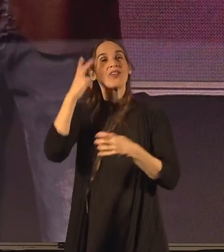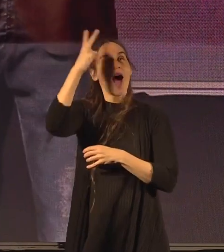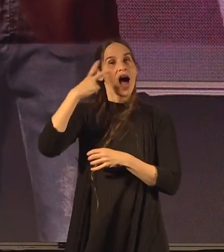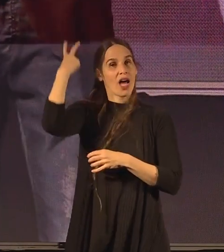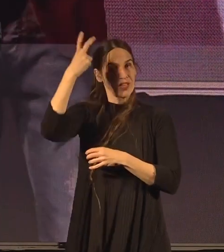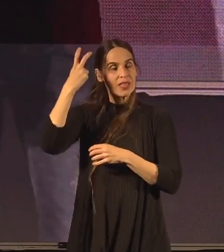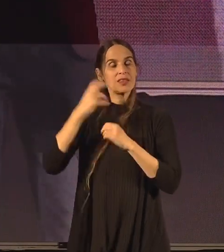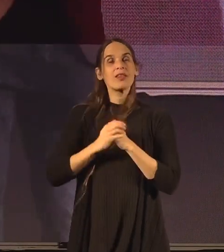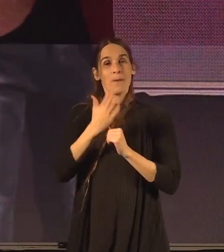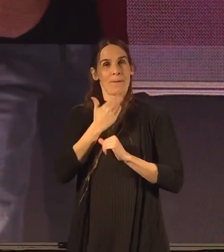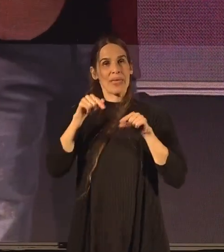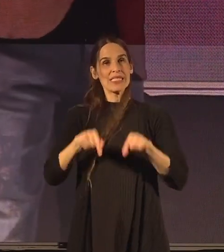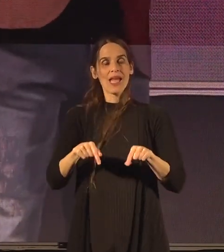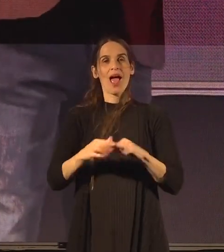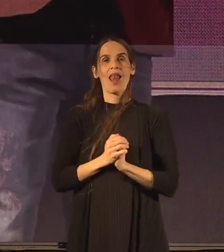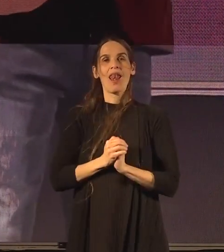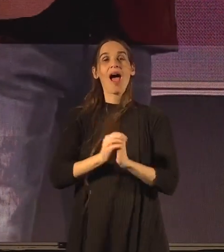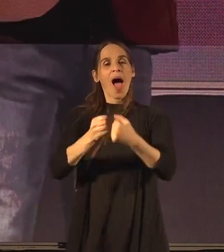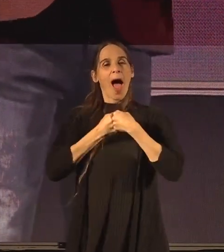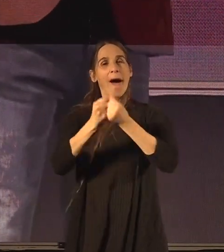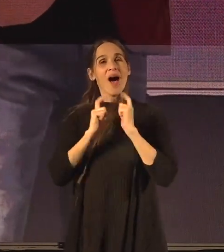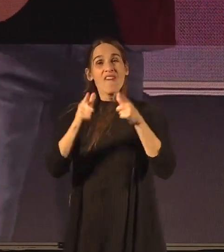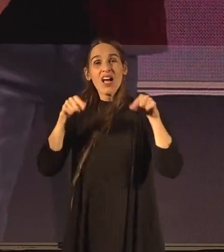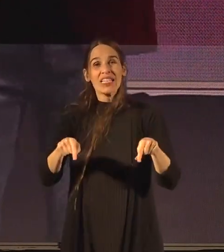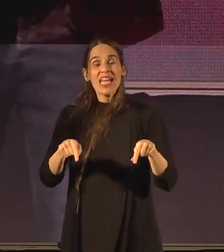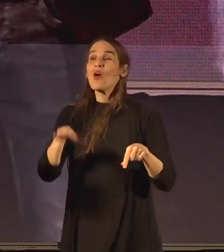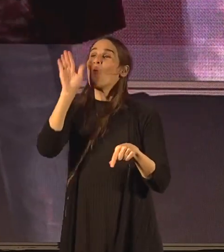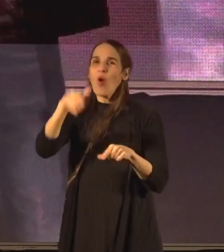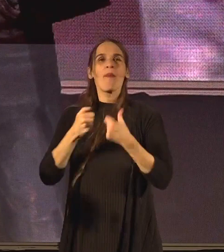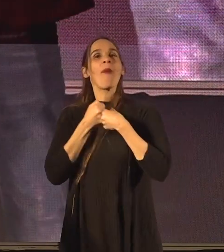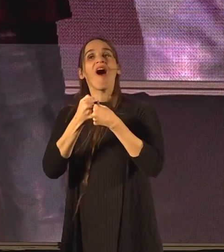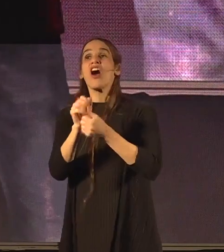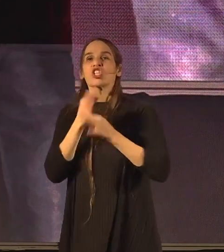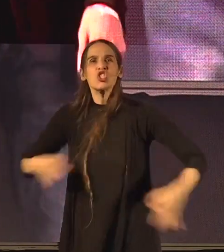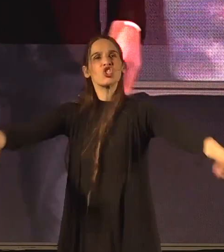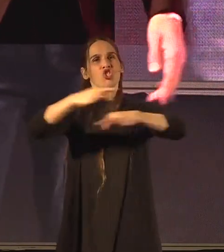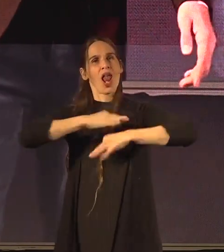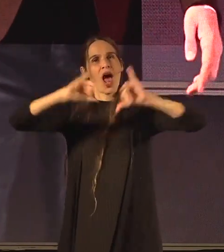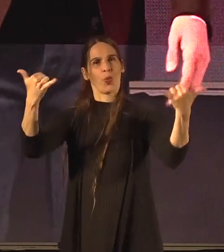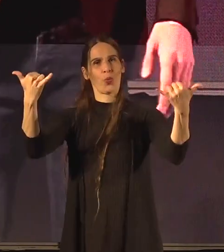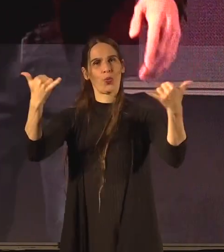הערבית בישראל המאבק הזה הוא גם המאבק שלנו